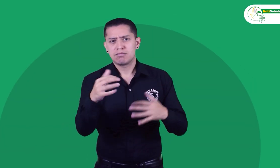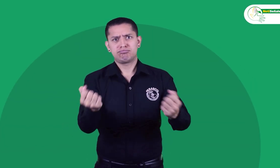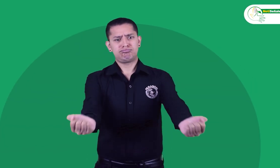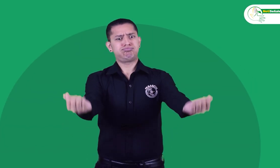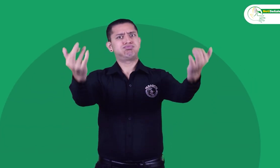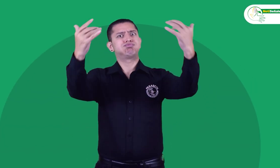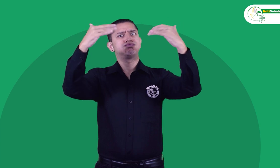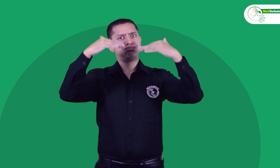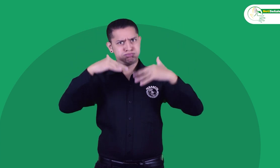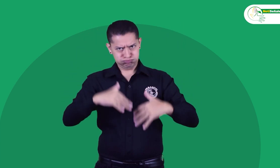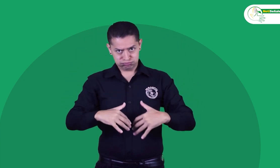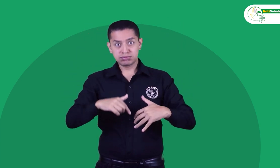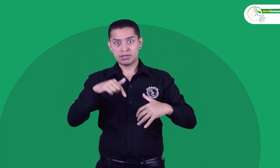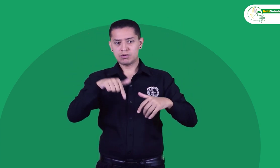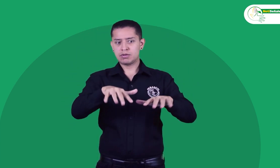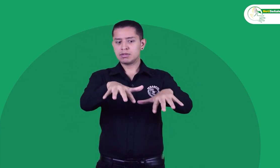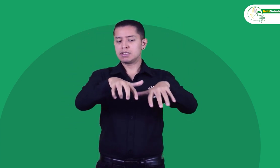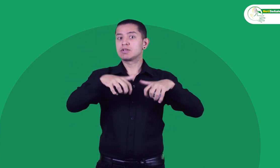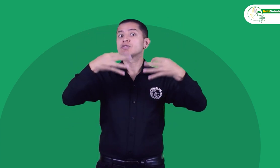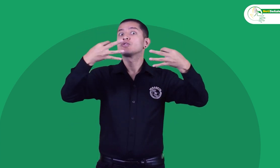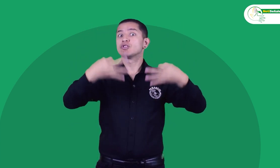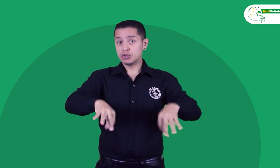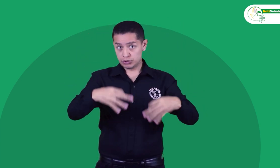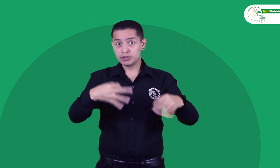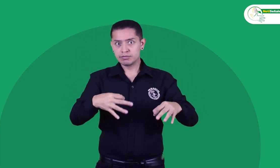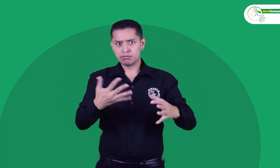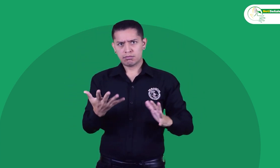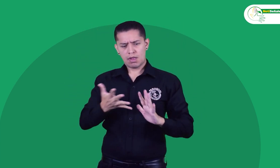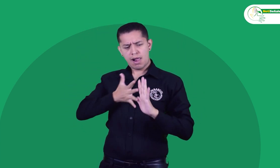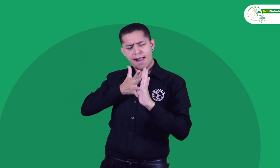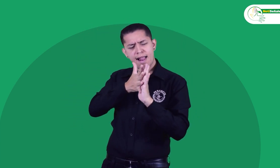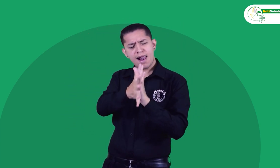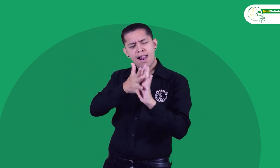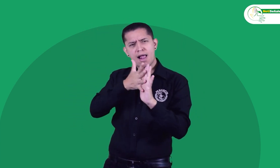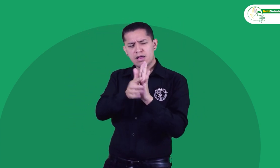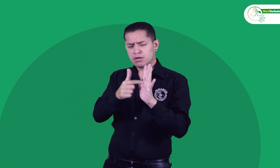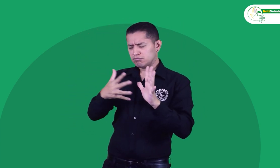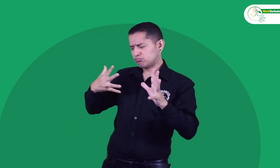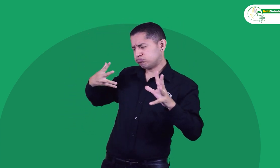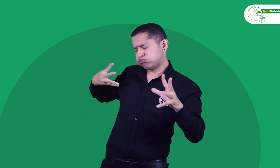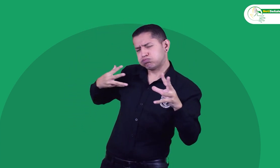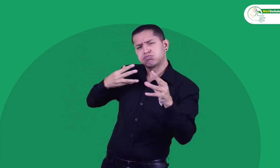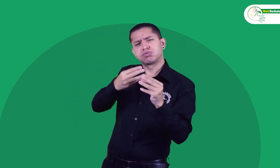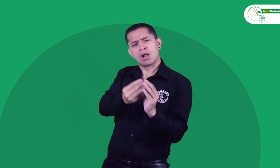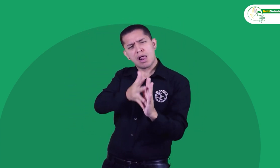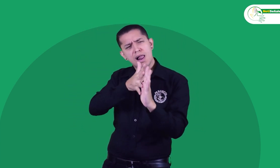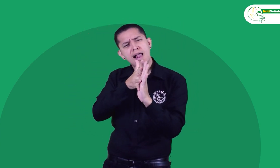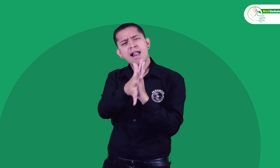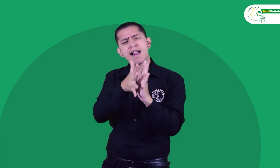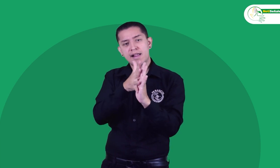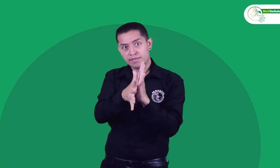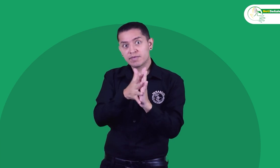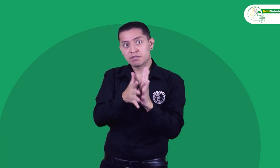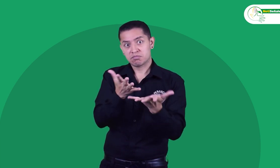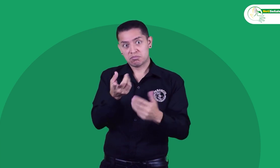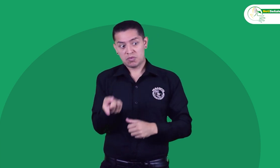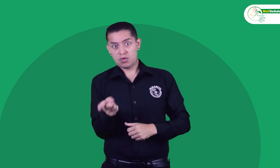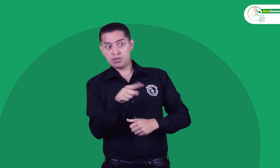En este espacio se realizó sesión ordinaria donde no solo se dio el informe, sino que también se llevó a cabo